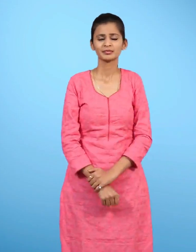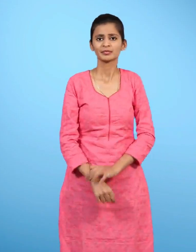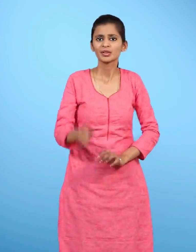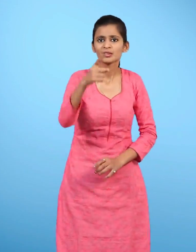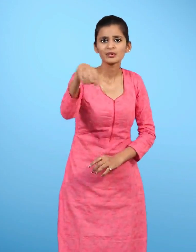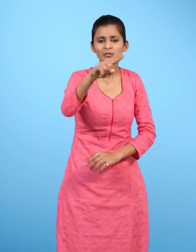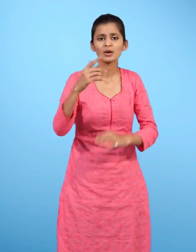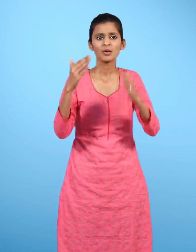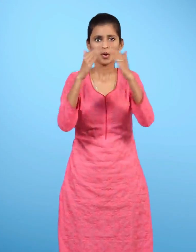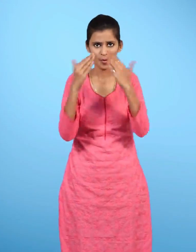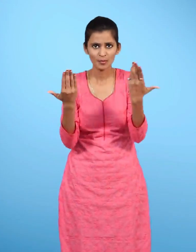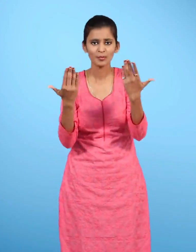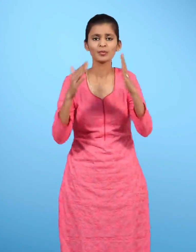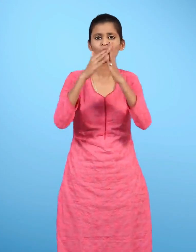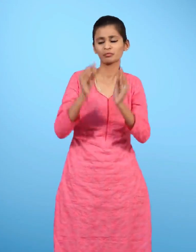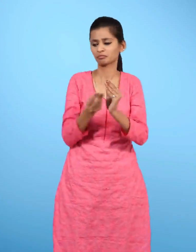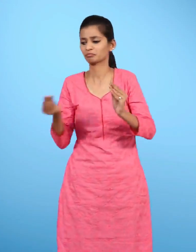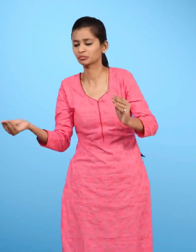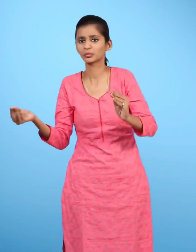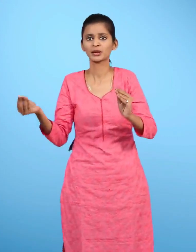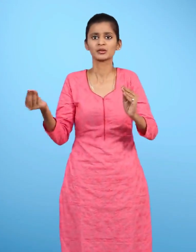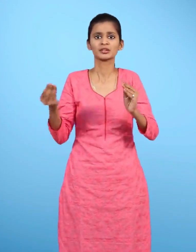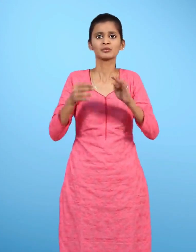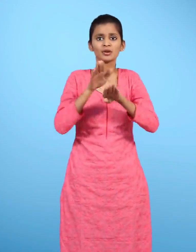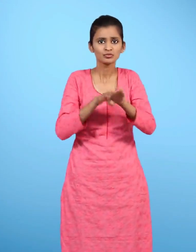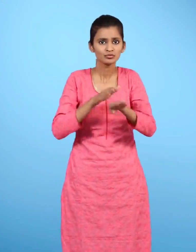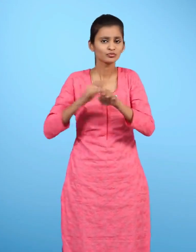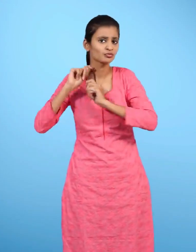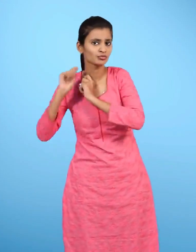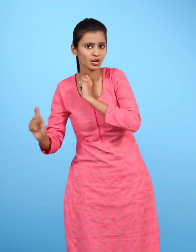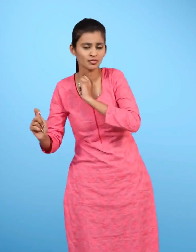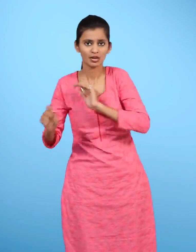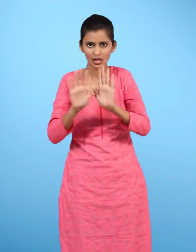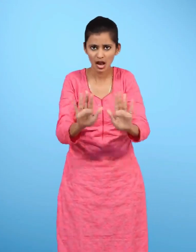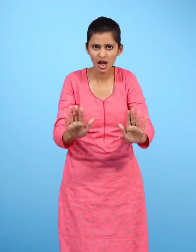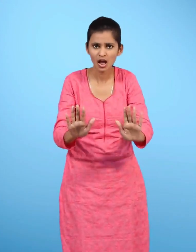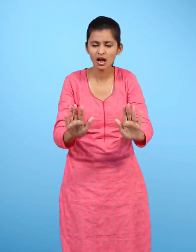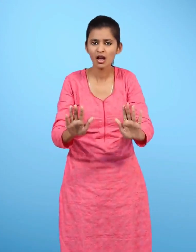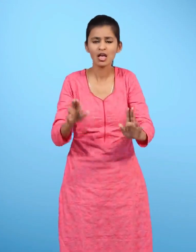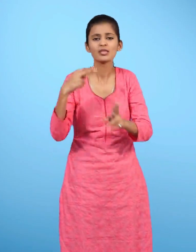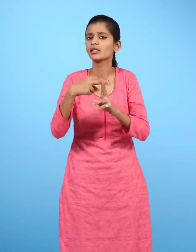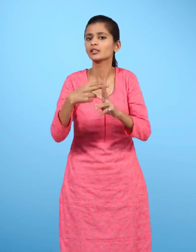क्या तुम्हारे घर या पडोस में किसी के यहां कोई पालतु जनवर है? कौन सा?